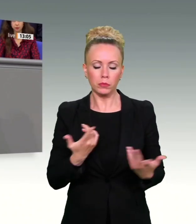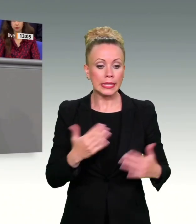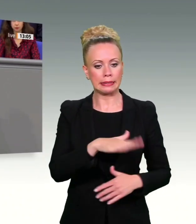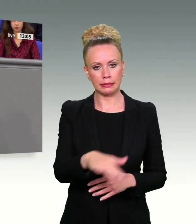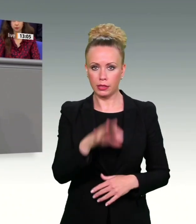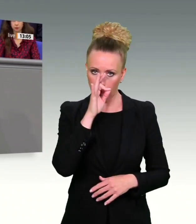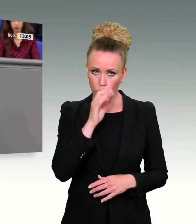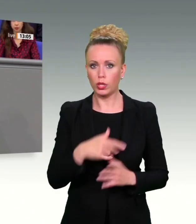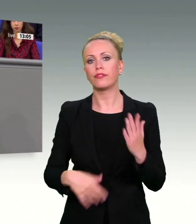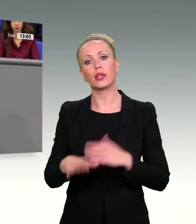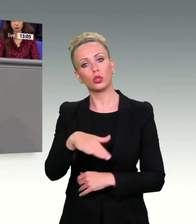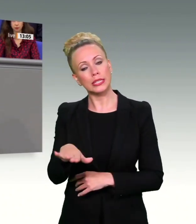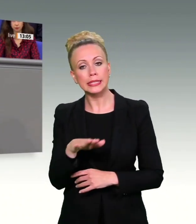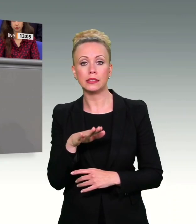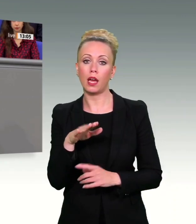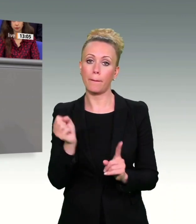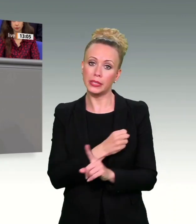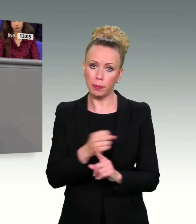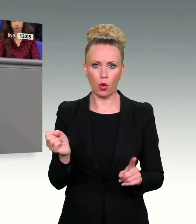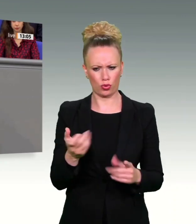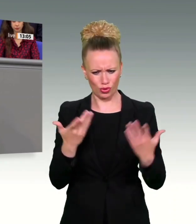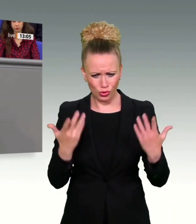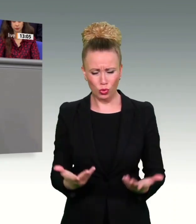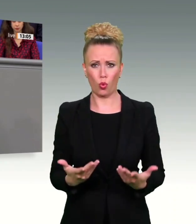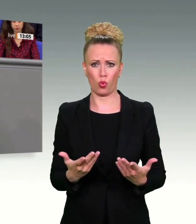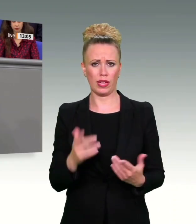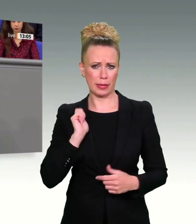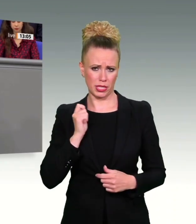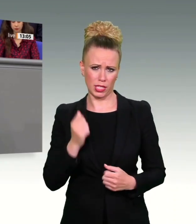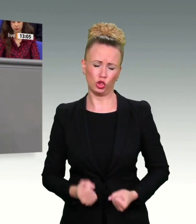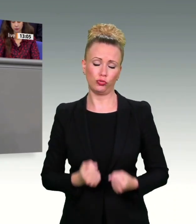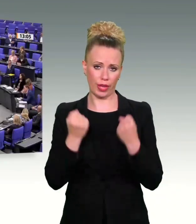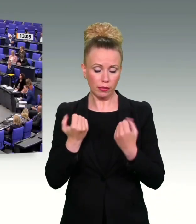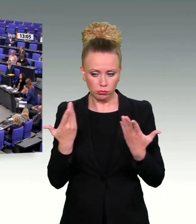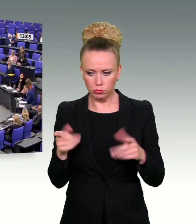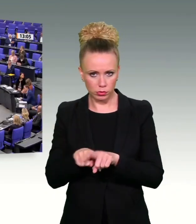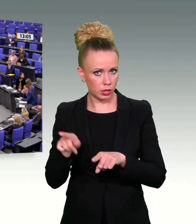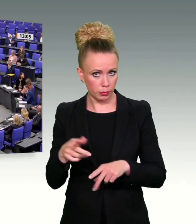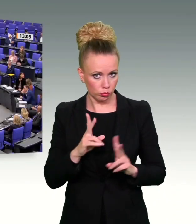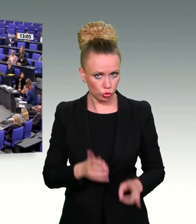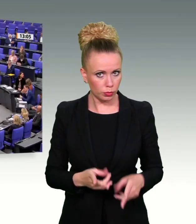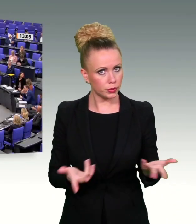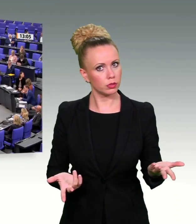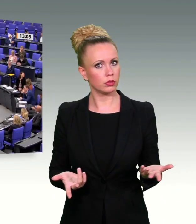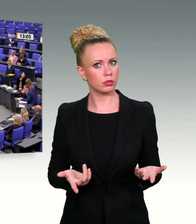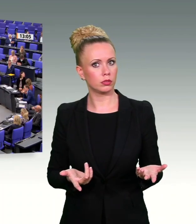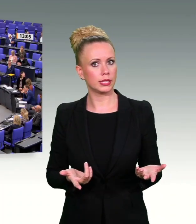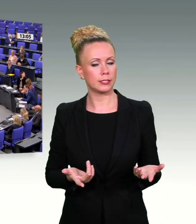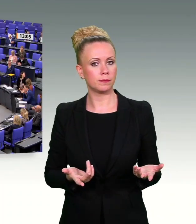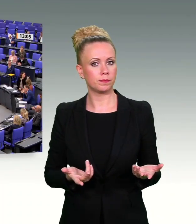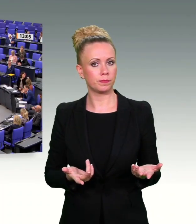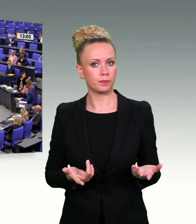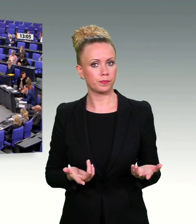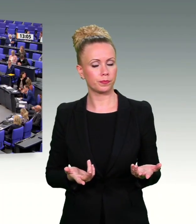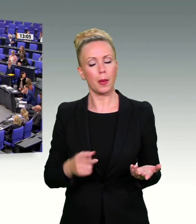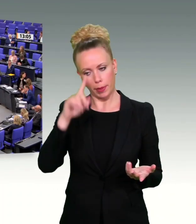genau um solche schwerste Kriminalität handelt. Da könnten Sie eigentlich klatschen, Sie tun es nicht. Daher wollen wir genau